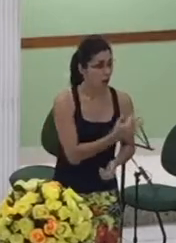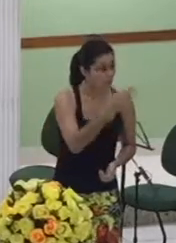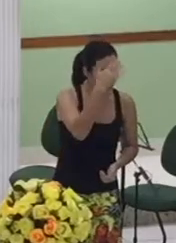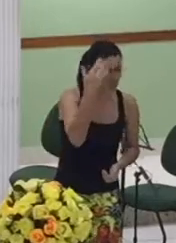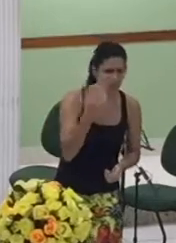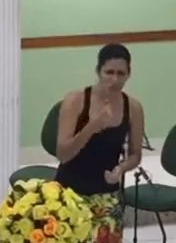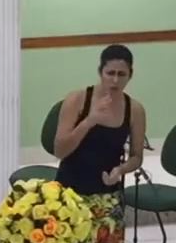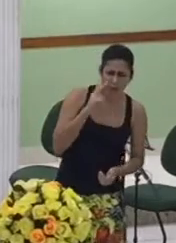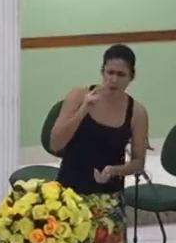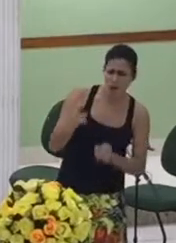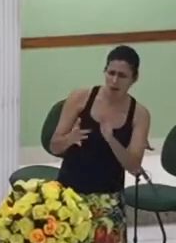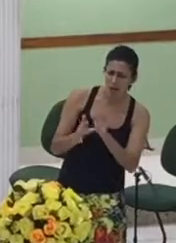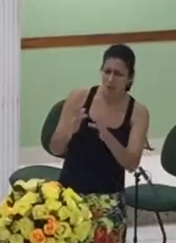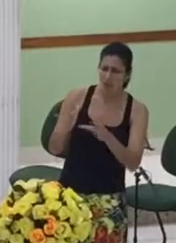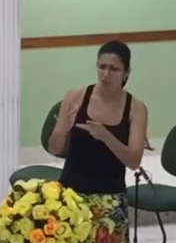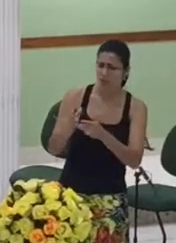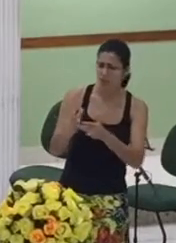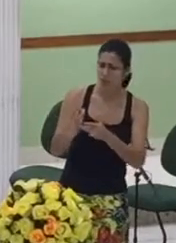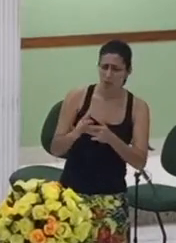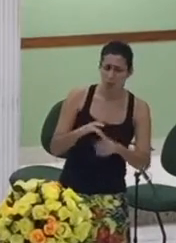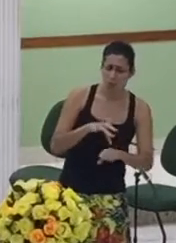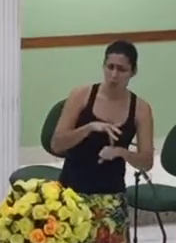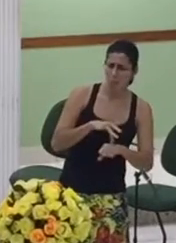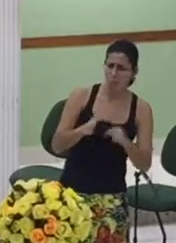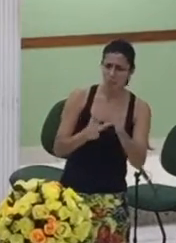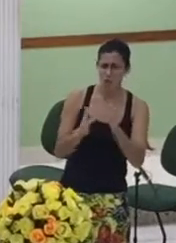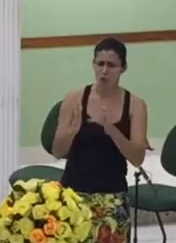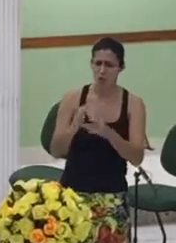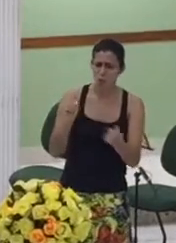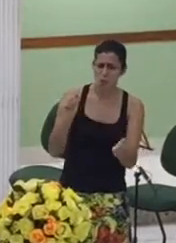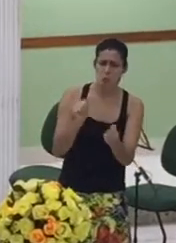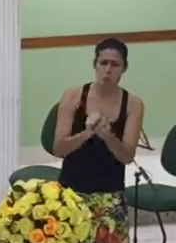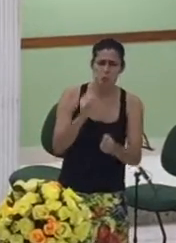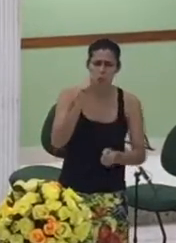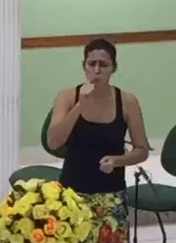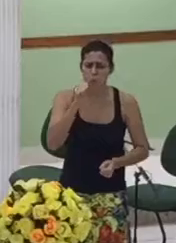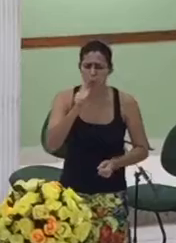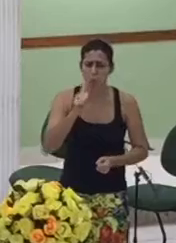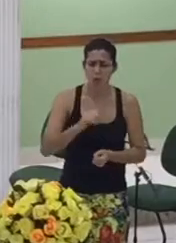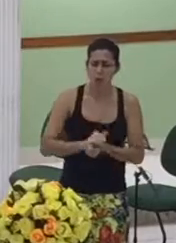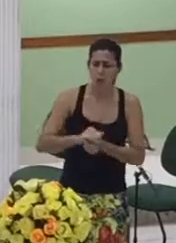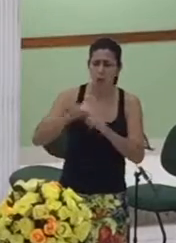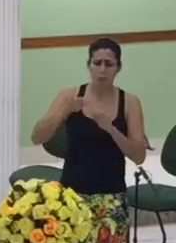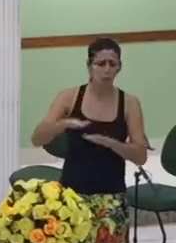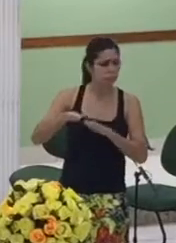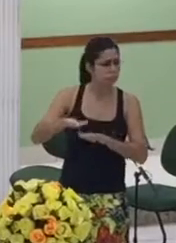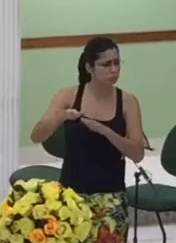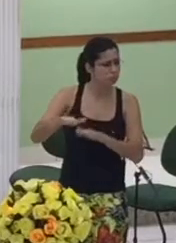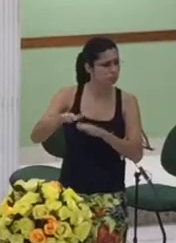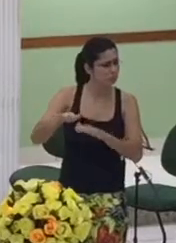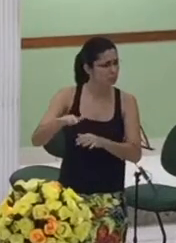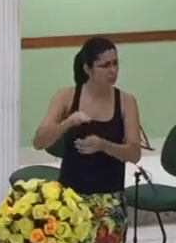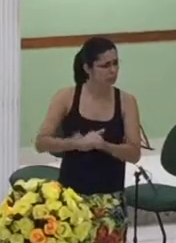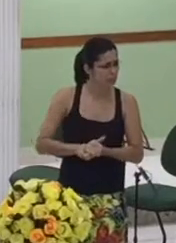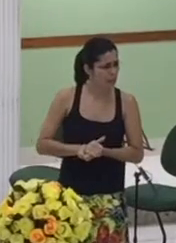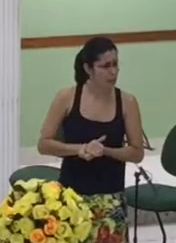bens e seguiam a Jesus aprendendo com ele nós podemos falar ainda muito sobre as mulheres